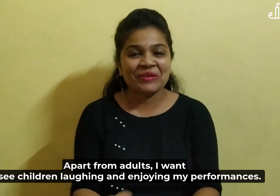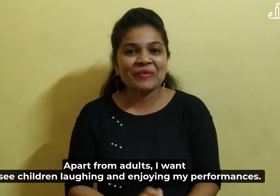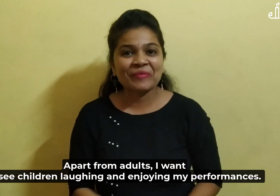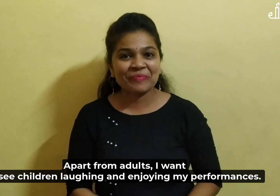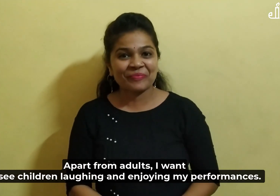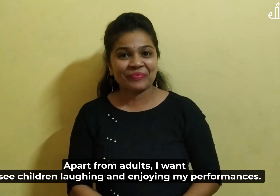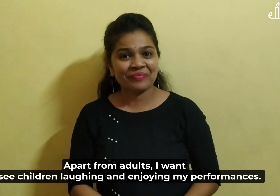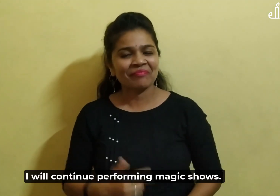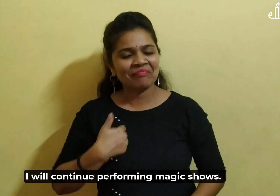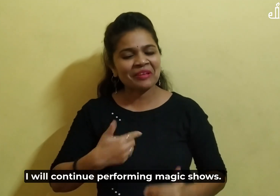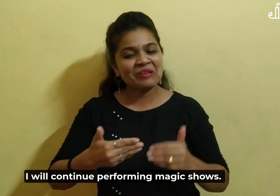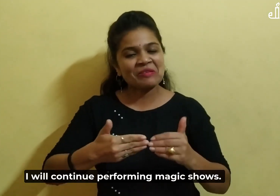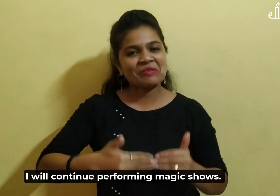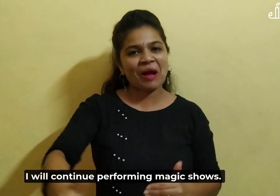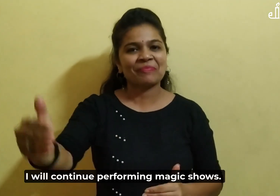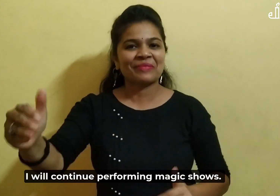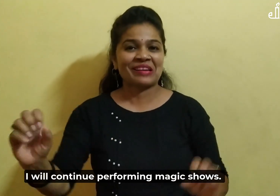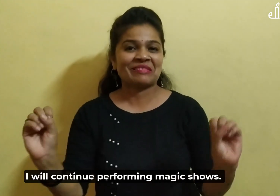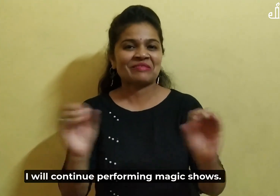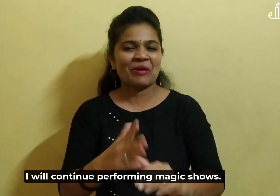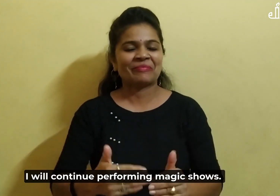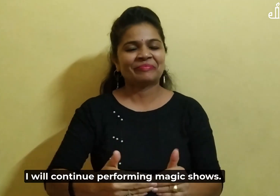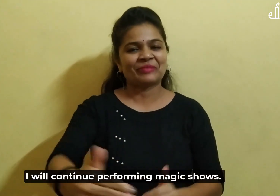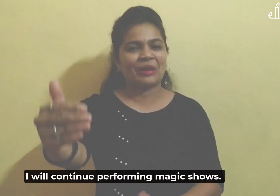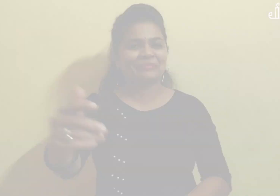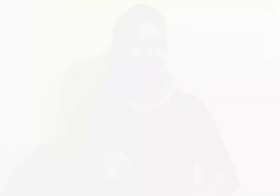मैं जादू दिखाने का प्रदशन हमेशा जारी रखोंगी